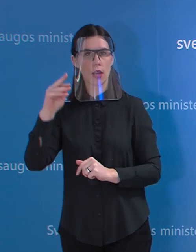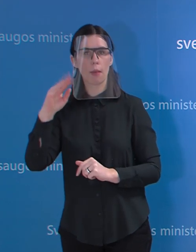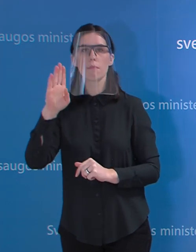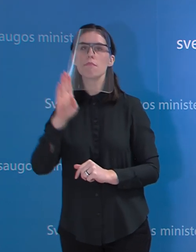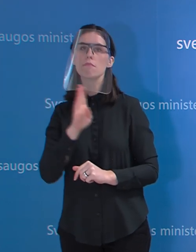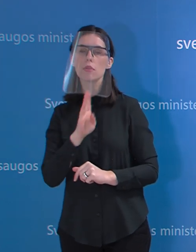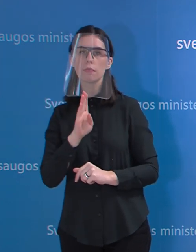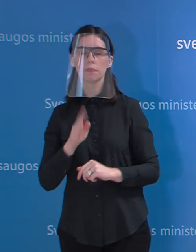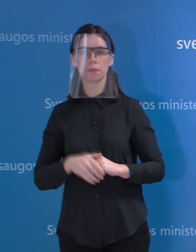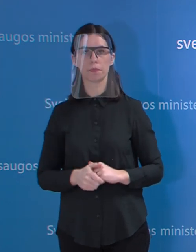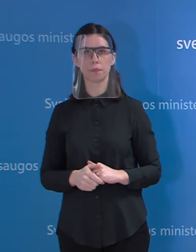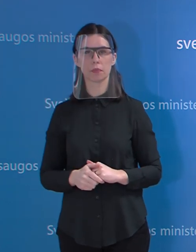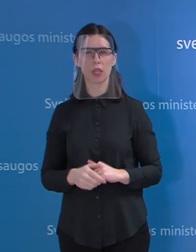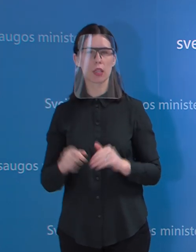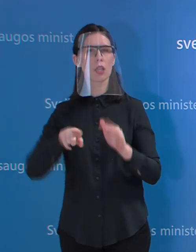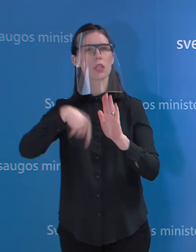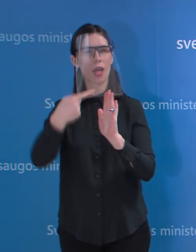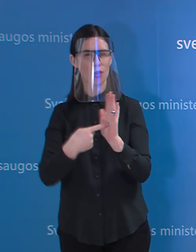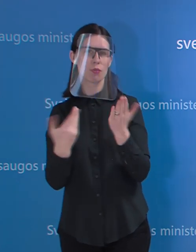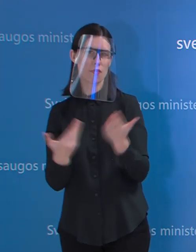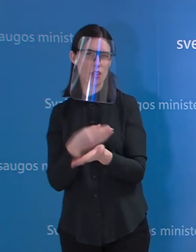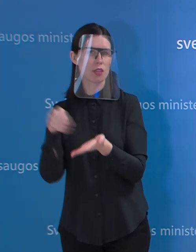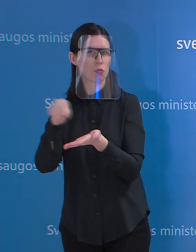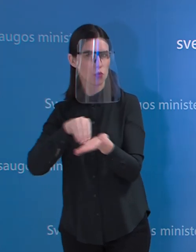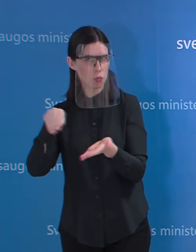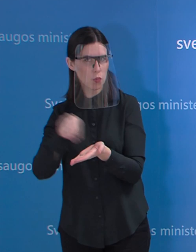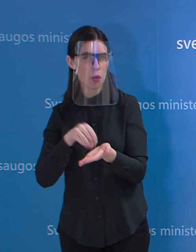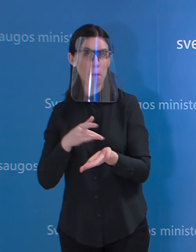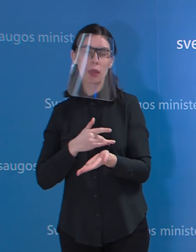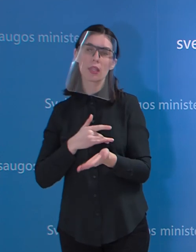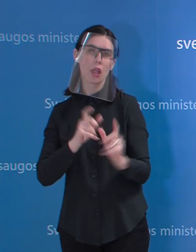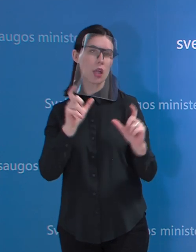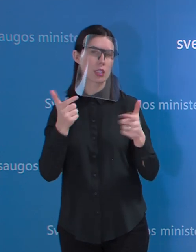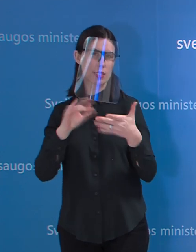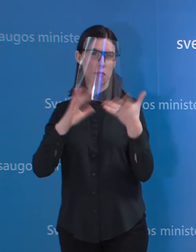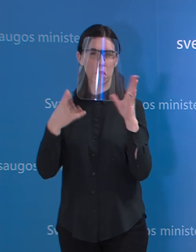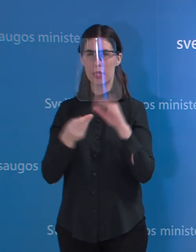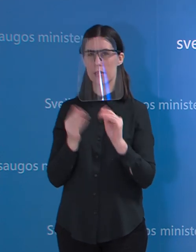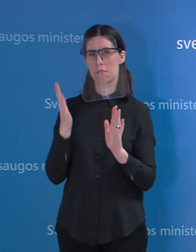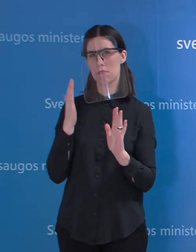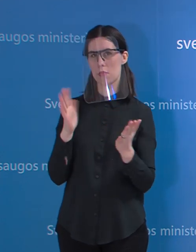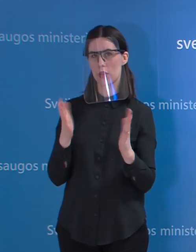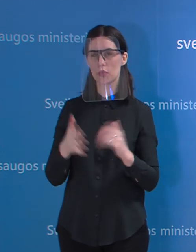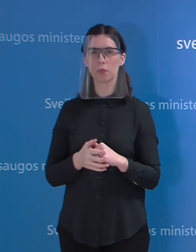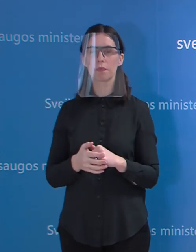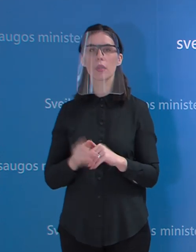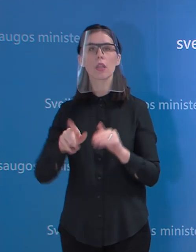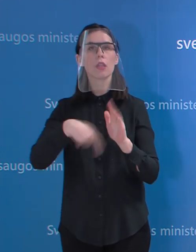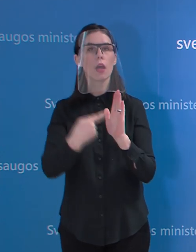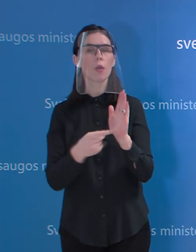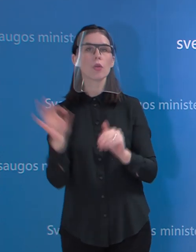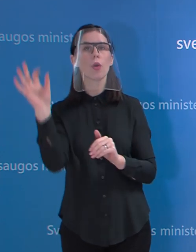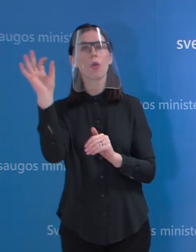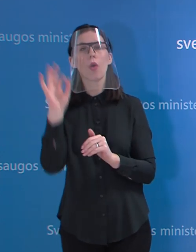klausimas truputėlį kartuojasi, bet gal jūs tiesiog apibendrintai pasakysite. Kaip dėl dezinfekcinio skiščio